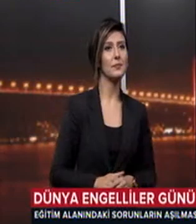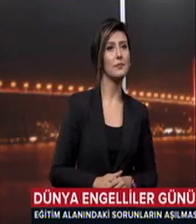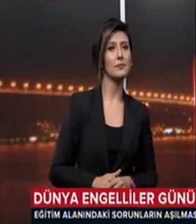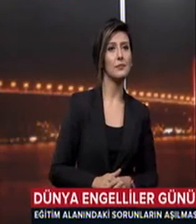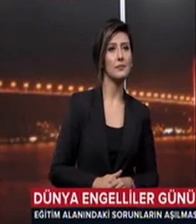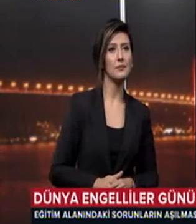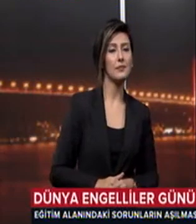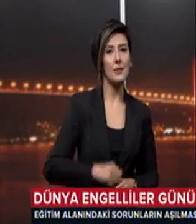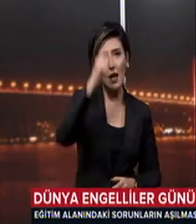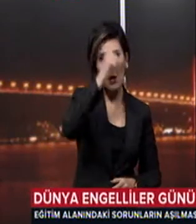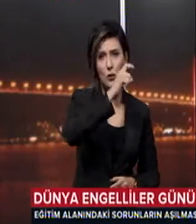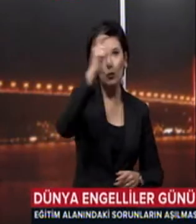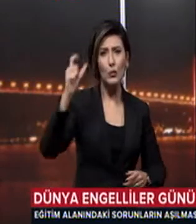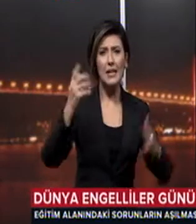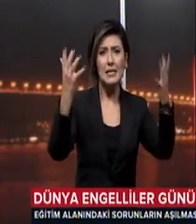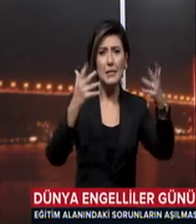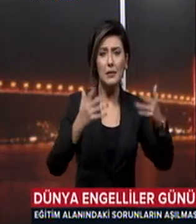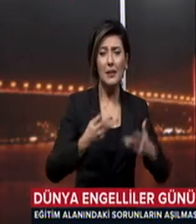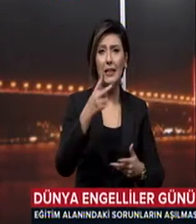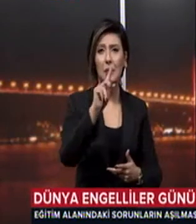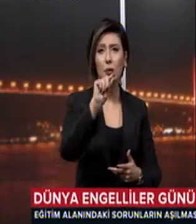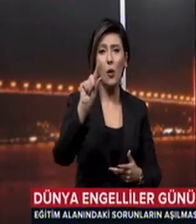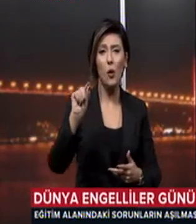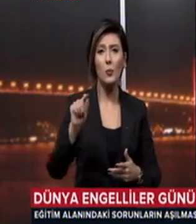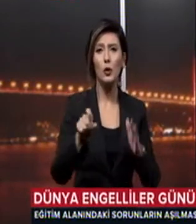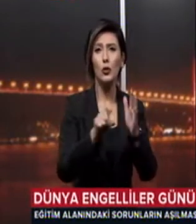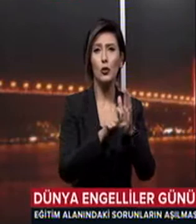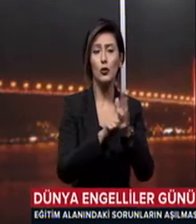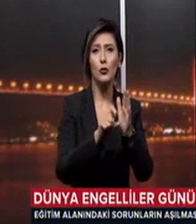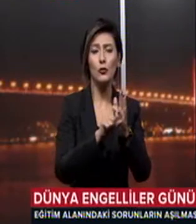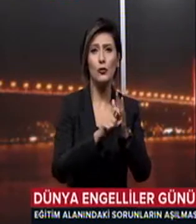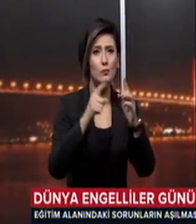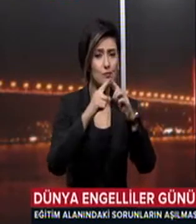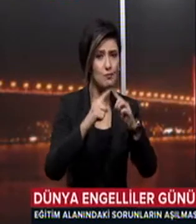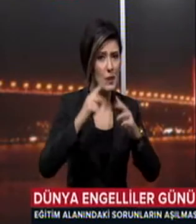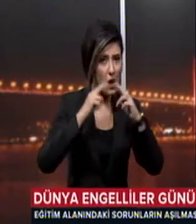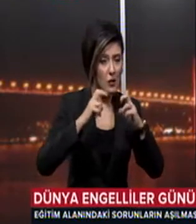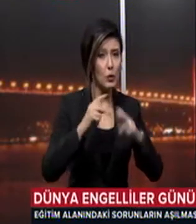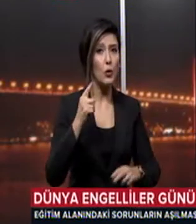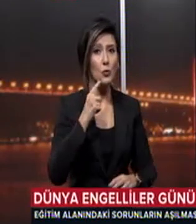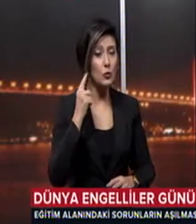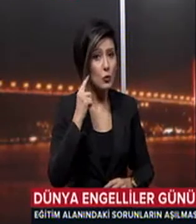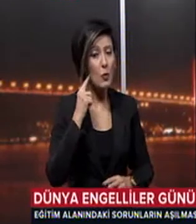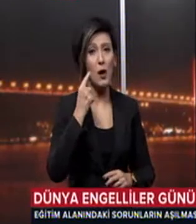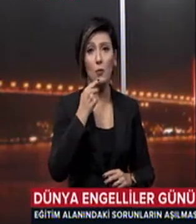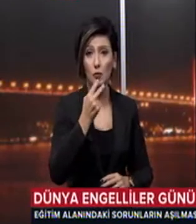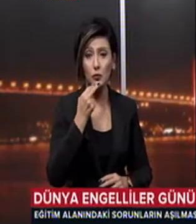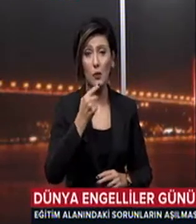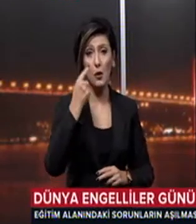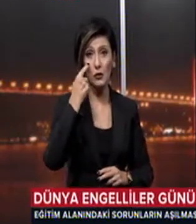Türkiye İstatistik Kurumu 2011 nüfus ve konut araştırması sonuçlarına göre Duyma, konuşma, görme, yürüme ve dikkatini